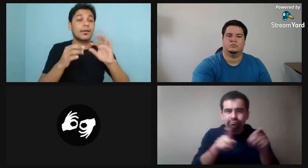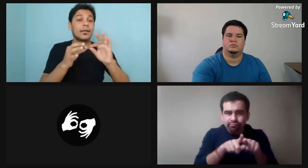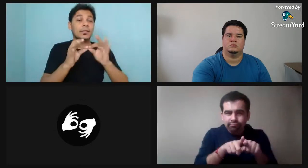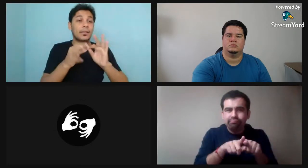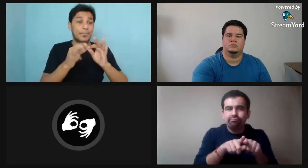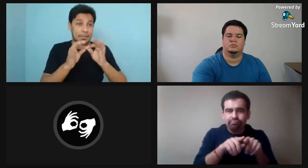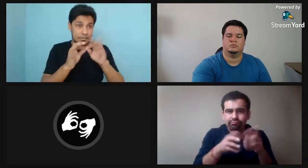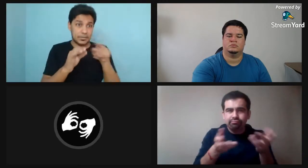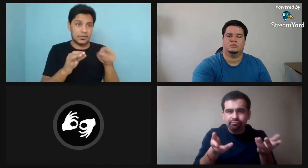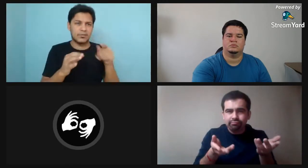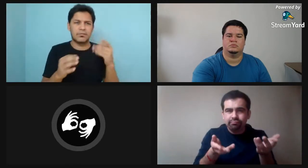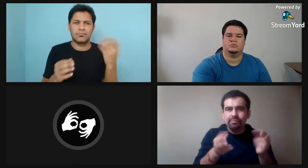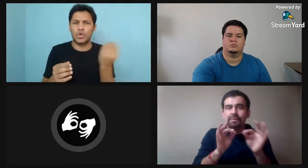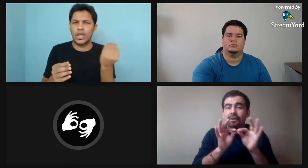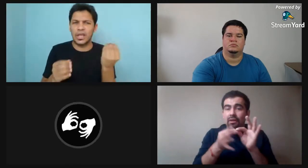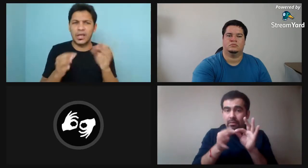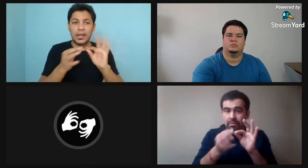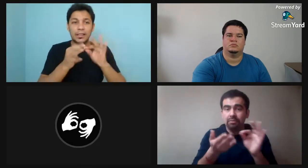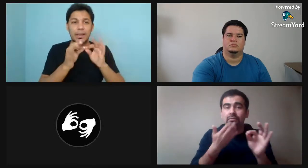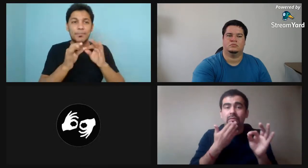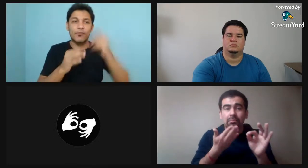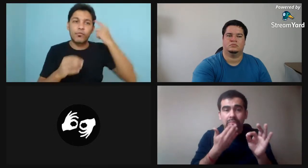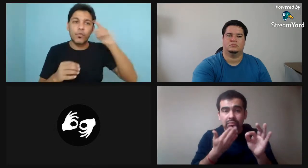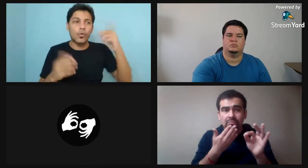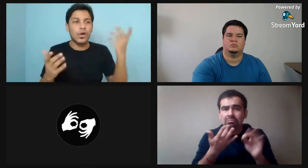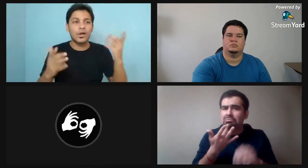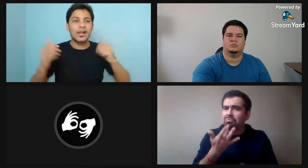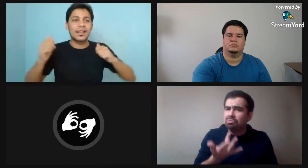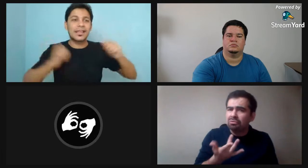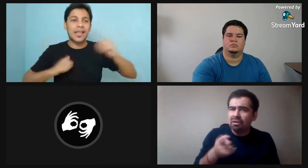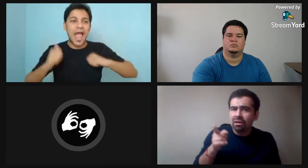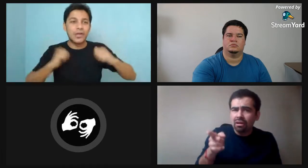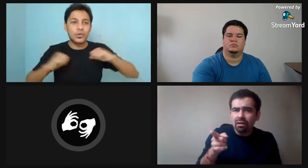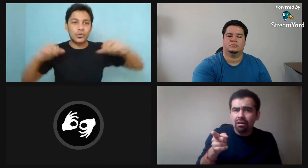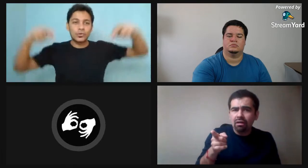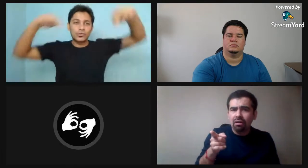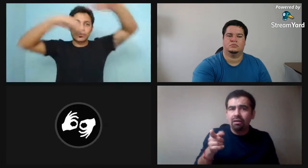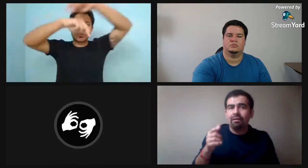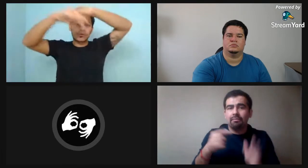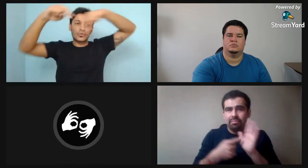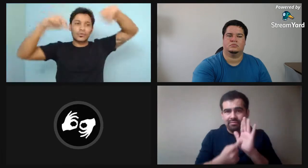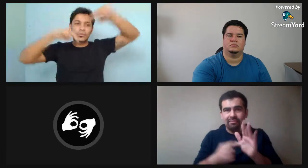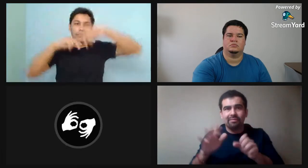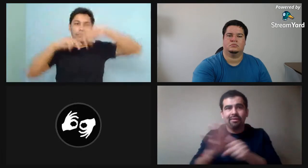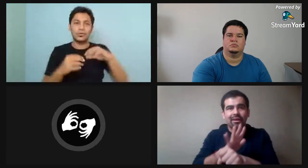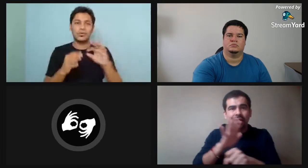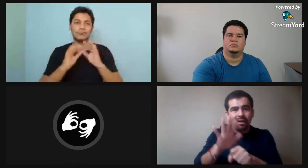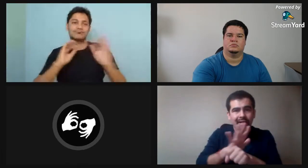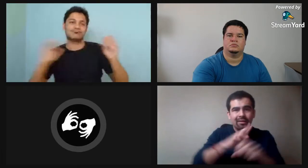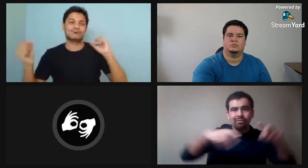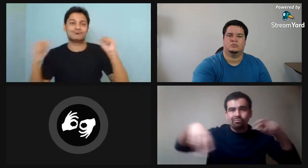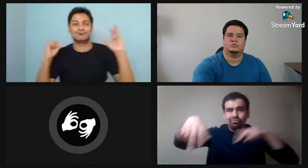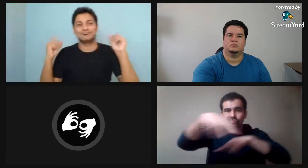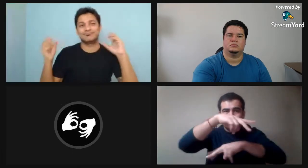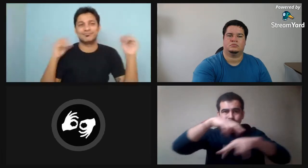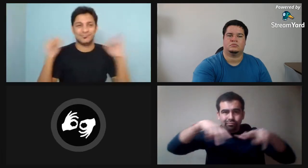se comenzó también a a trabajar a enseñar a difundir lo que era la poesía y se incorporaron los